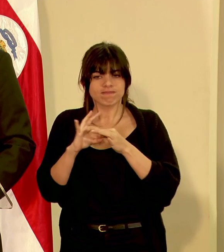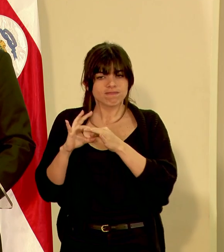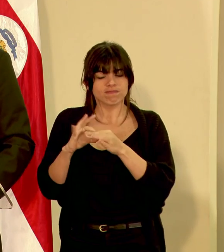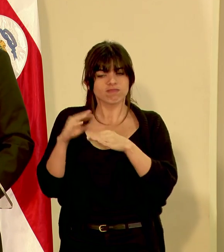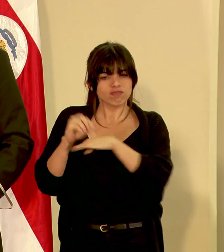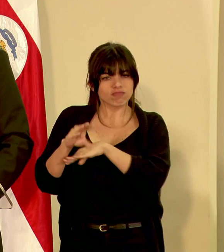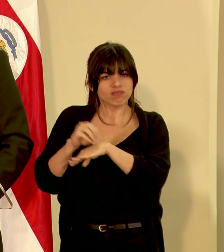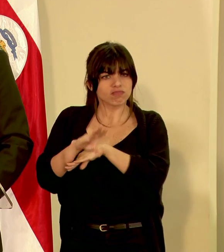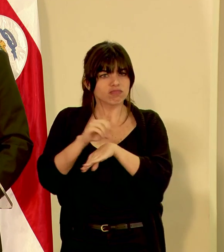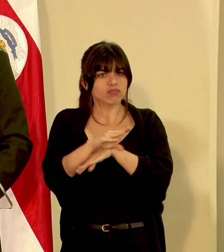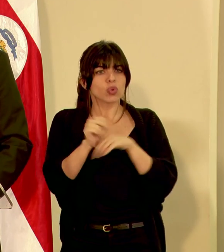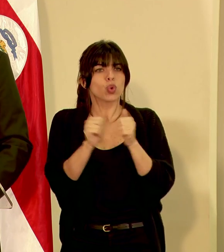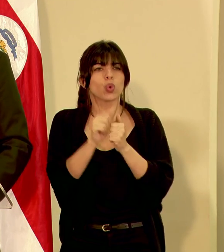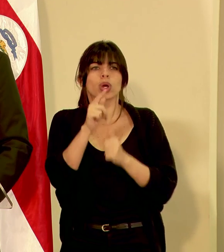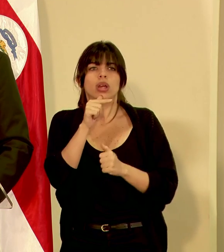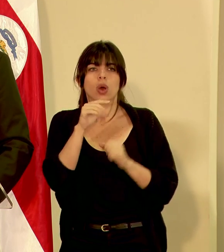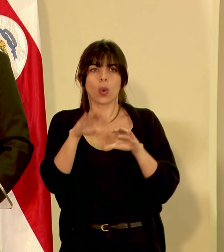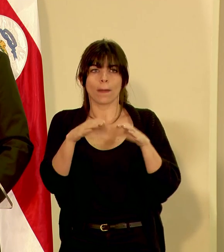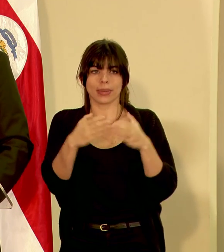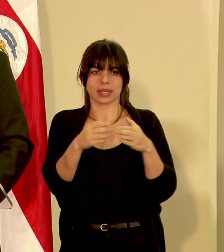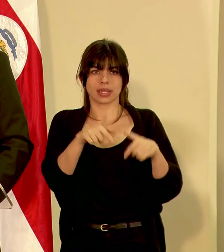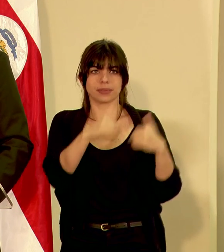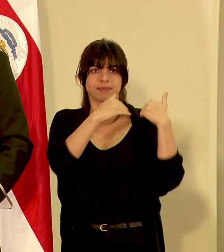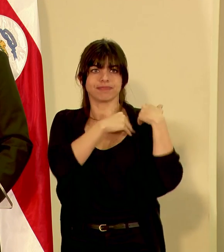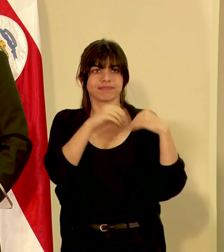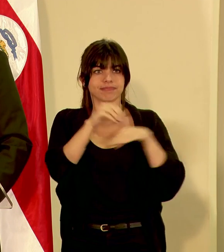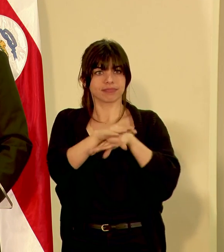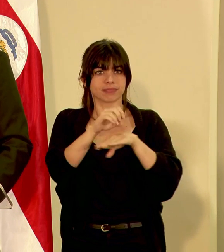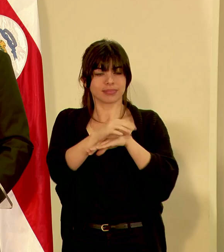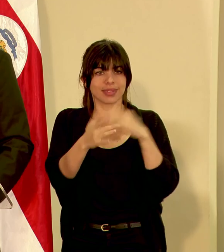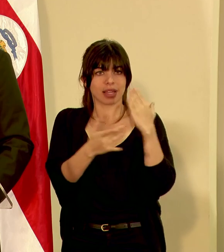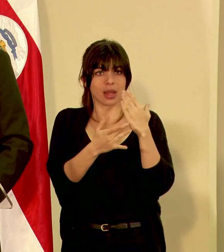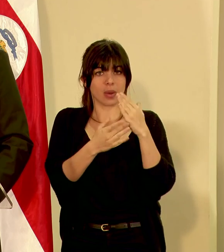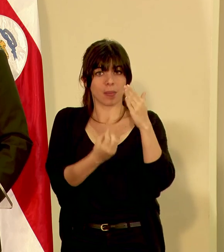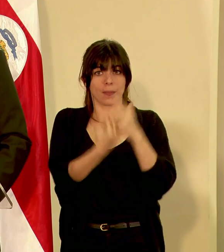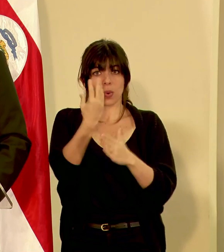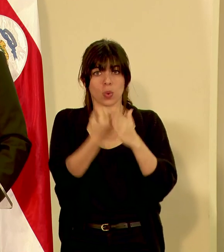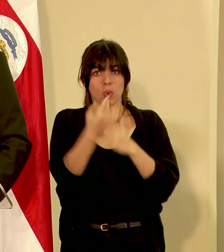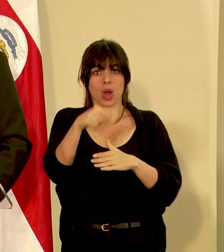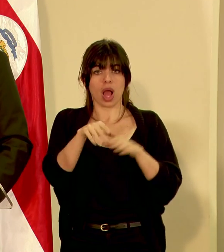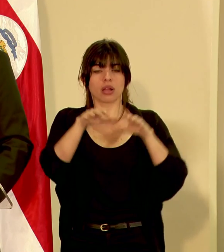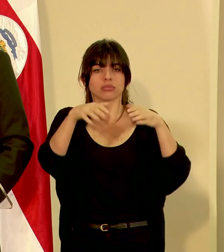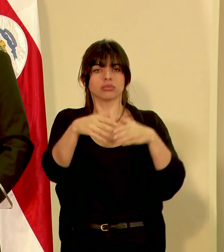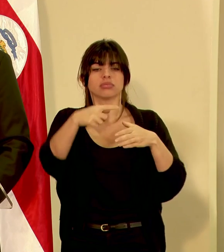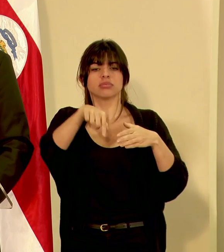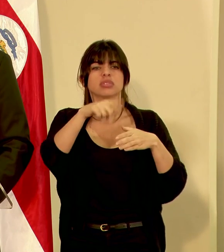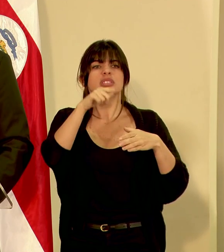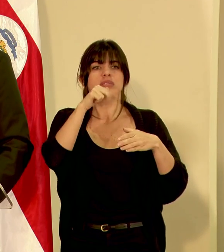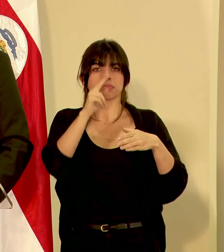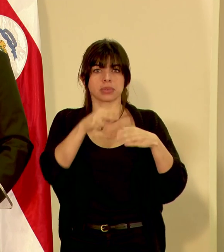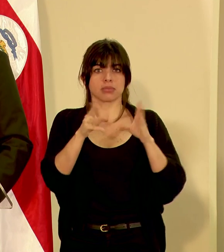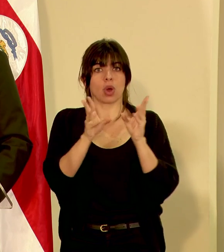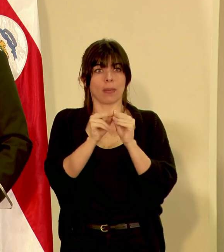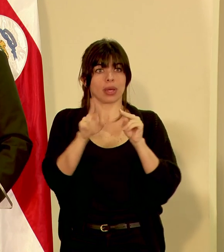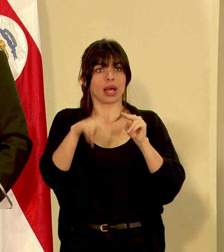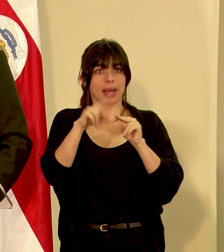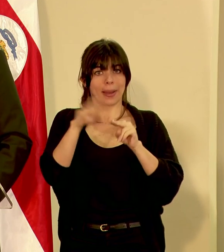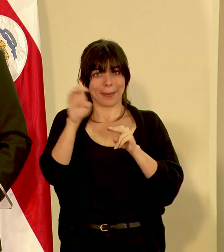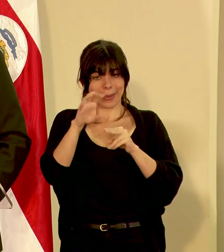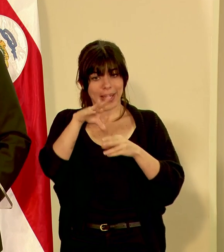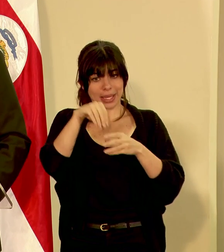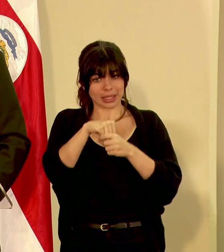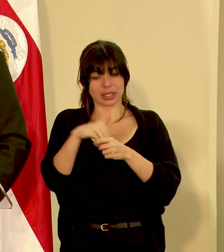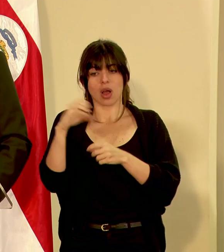y asesoramiento con el Comité Asesor Técnico de Vulcanología, conformado por la misma Comisión Nacional de Emergencias,